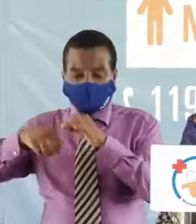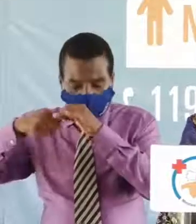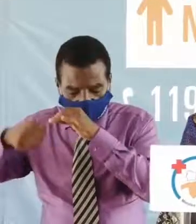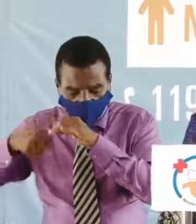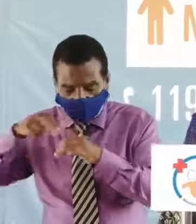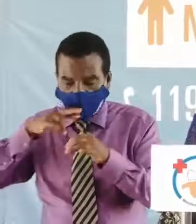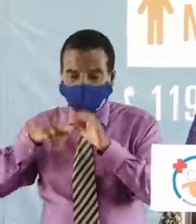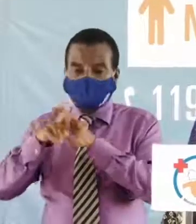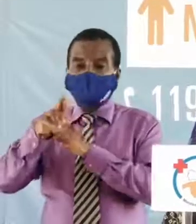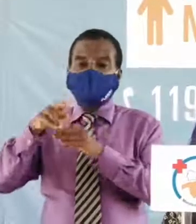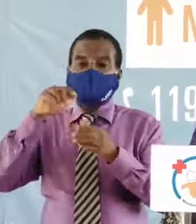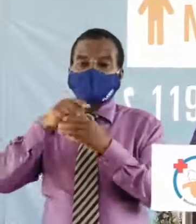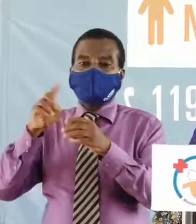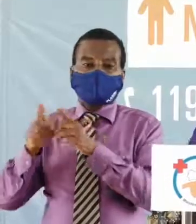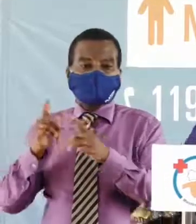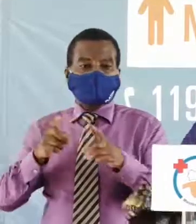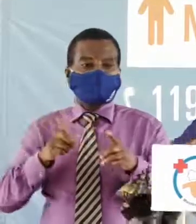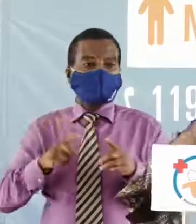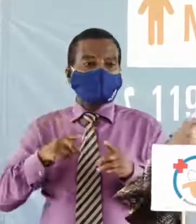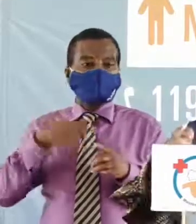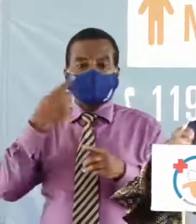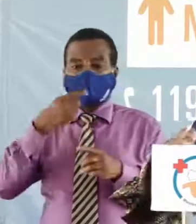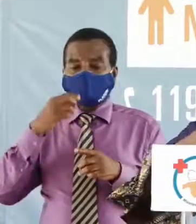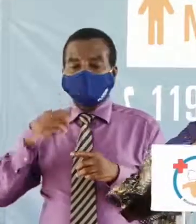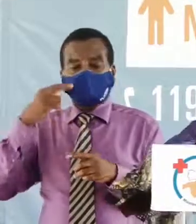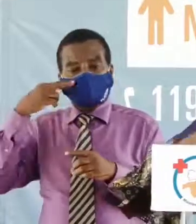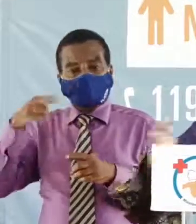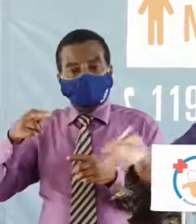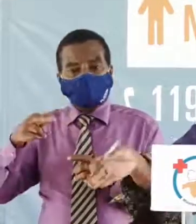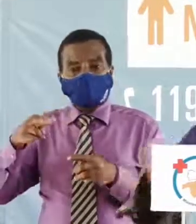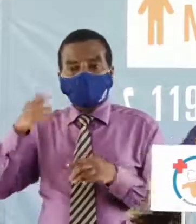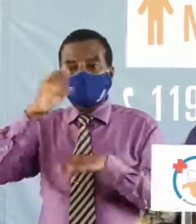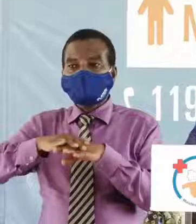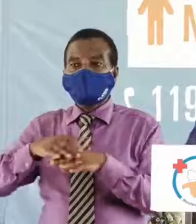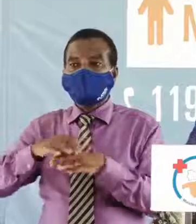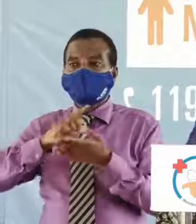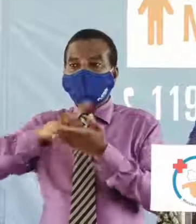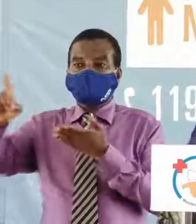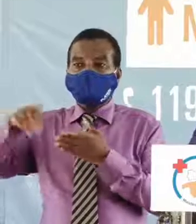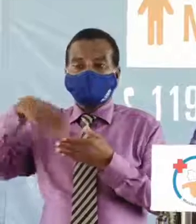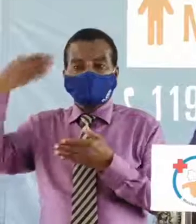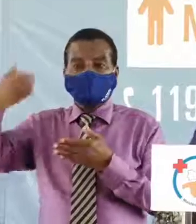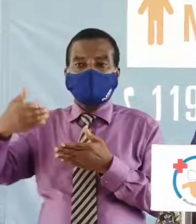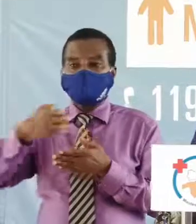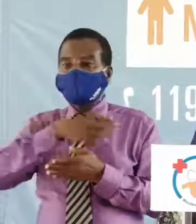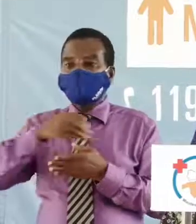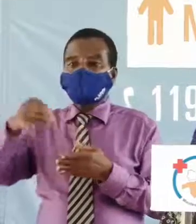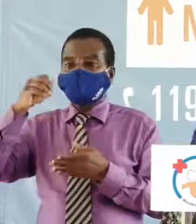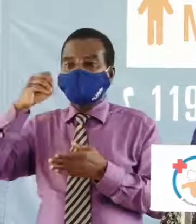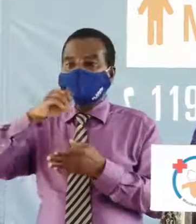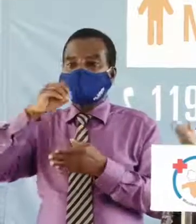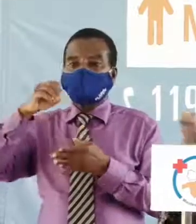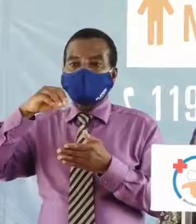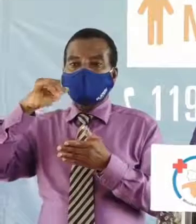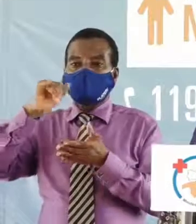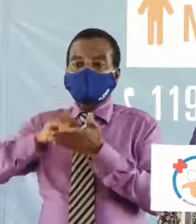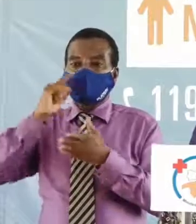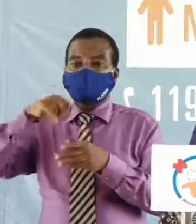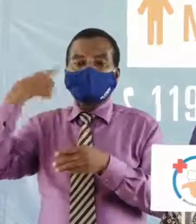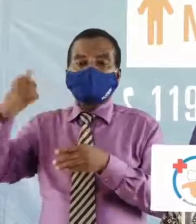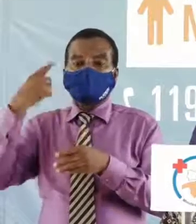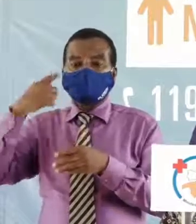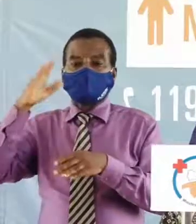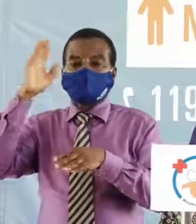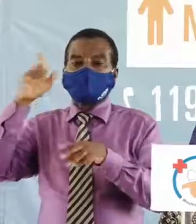sont rentrés dans le dispositif donc on va observer sur cette semaine à venir et si c'est toujours le même constat je pense que